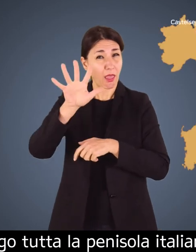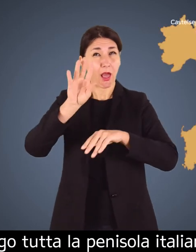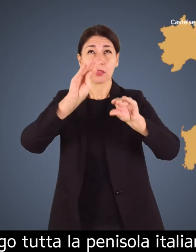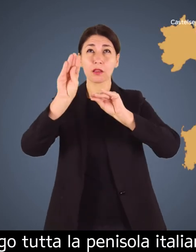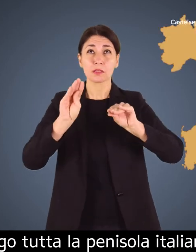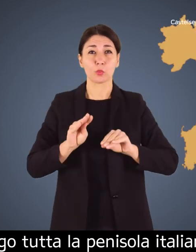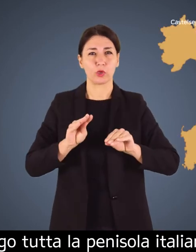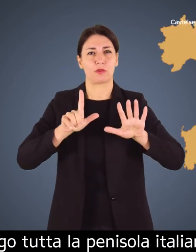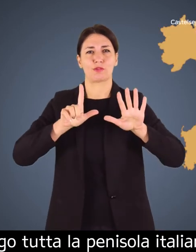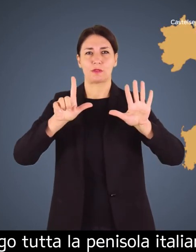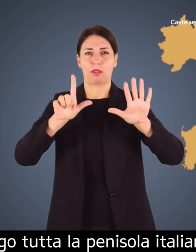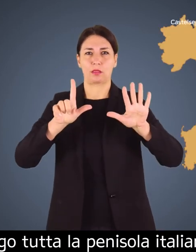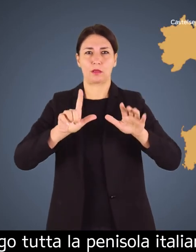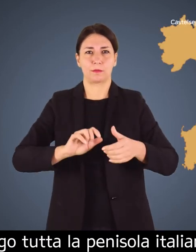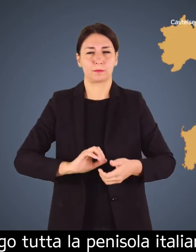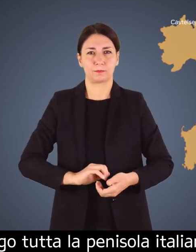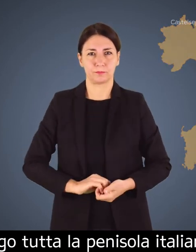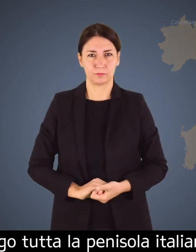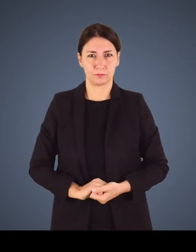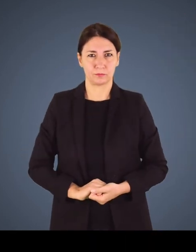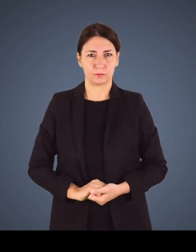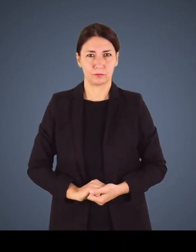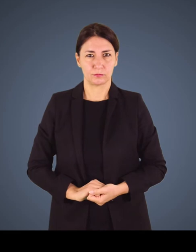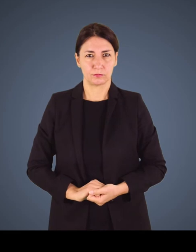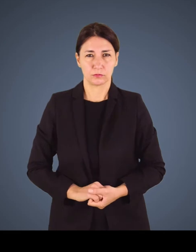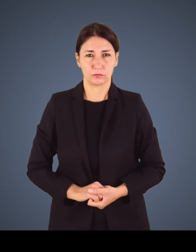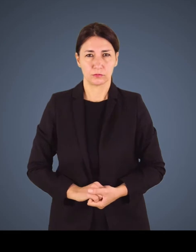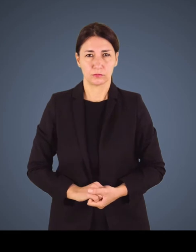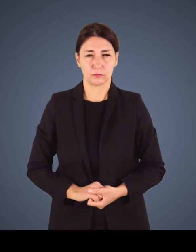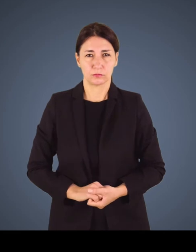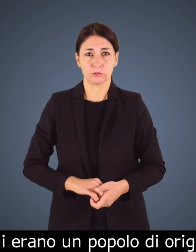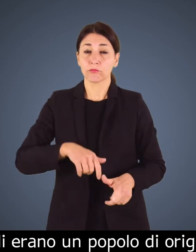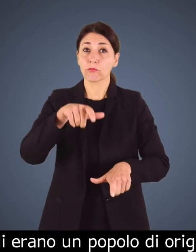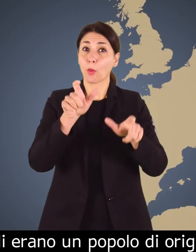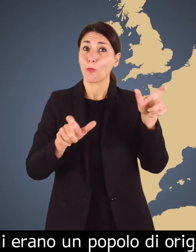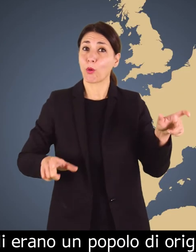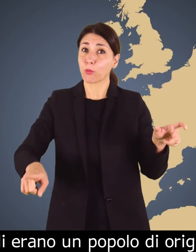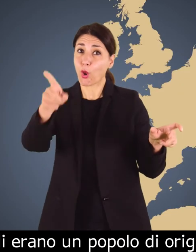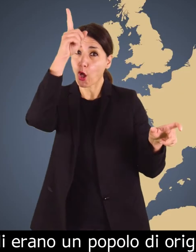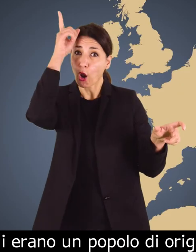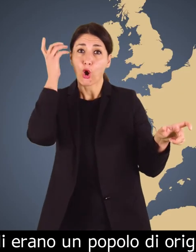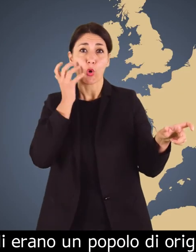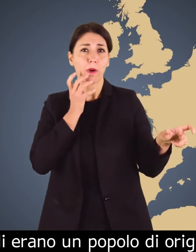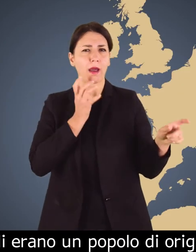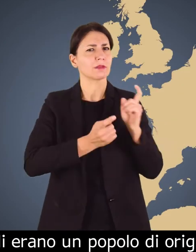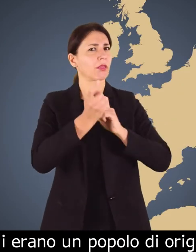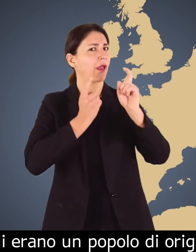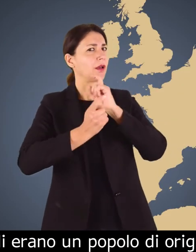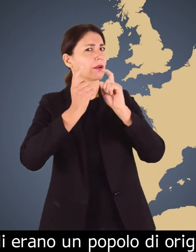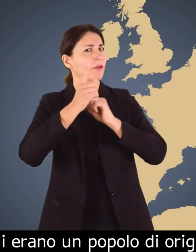tutta la penisola italiana in sette aree i longobardi erano un popolo